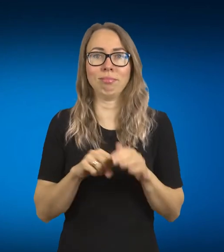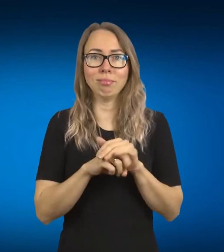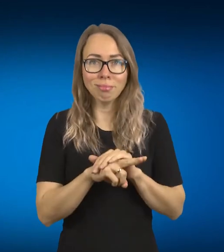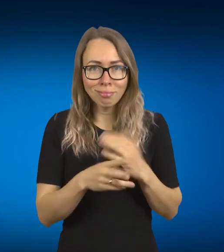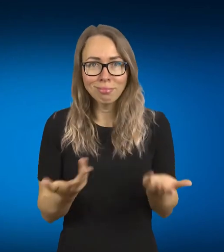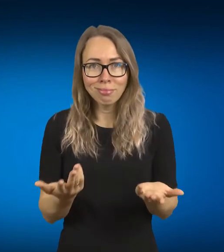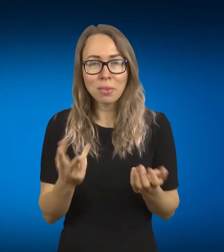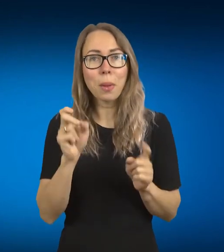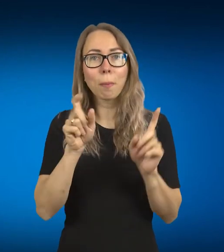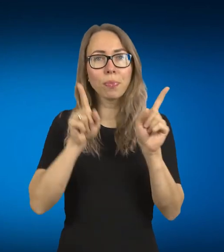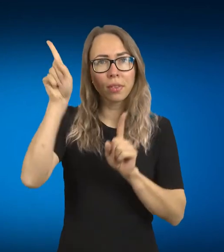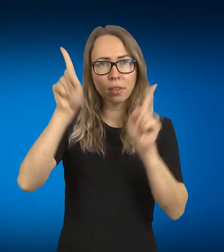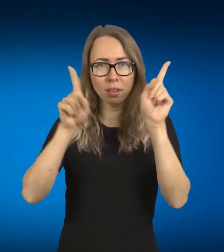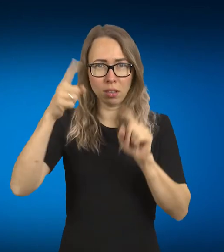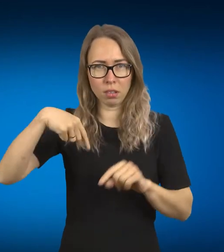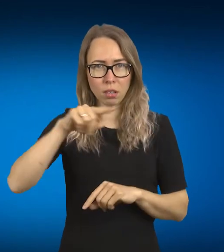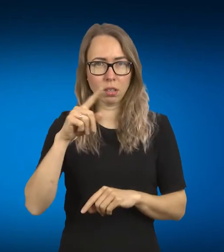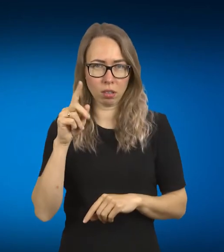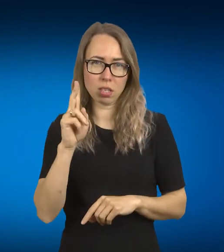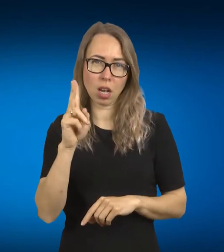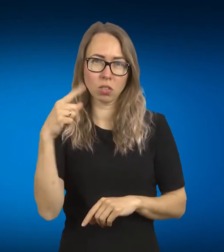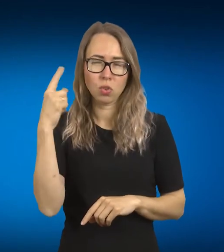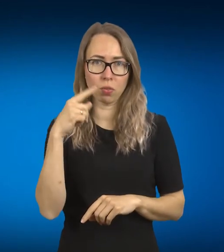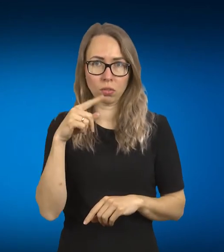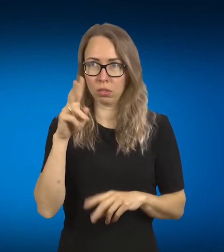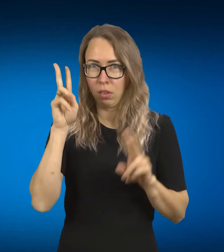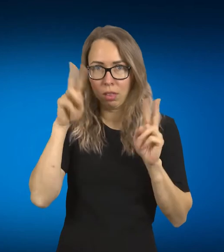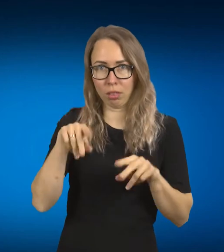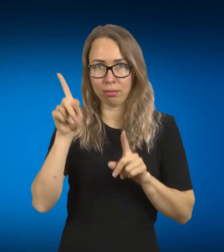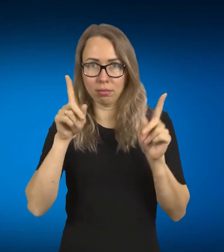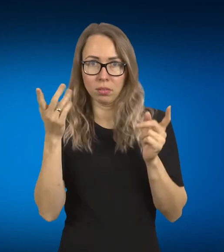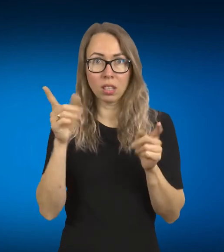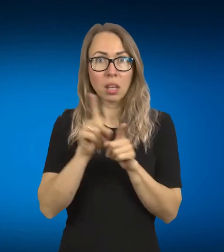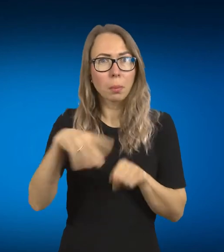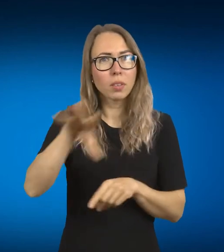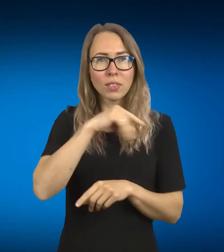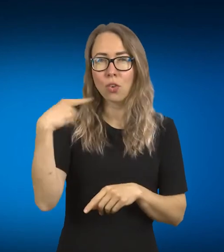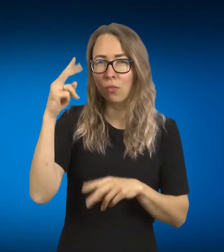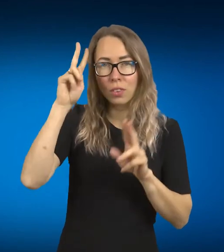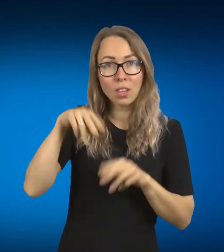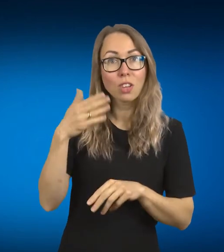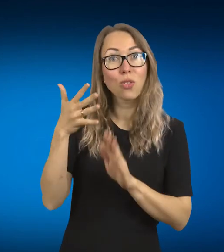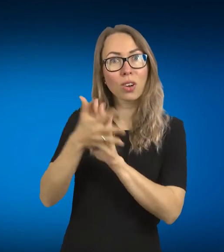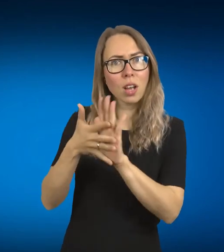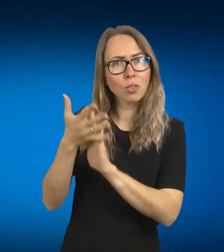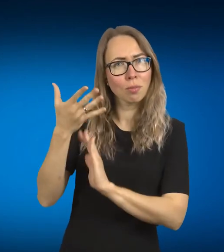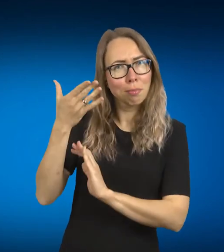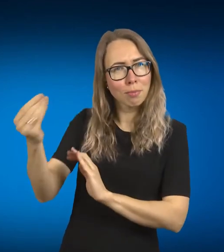vadinkim, nes mes daugelis nežinom, kad gestų kalba yra jų gimtojų kalba, tai jisai mūsų gazdina ir mes tiesiog